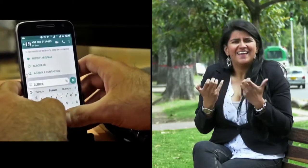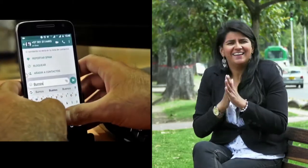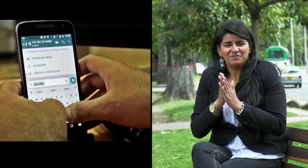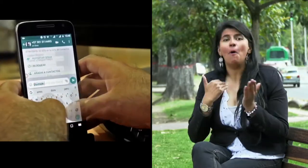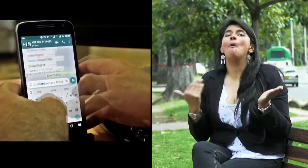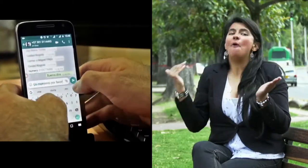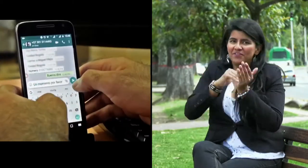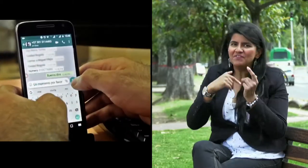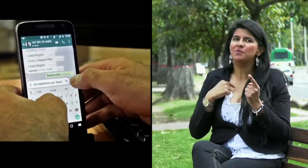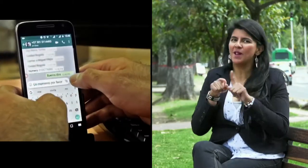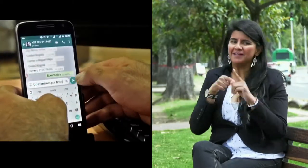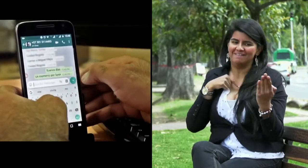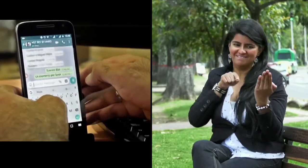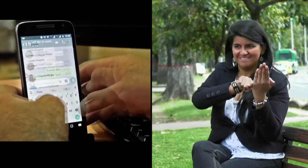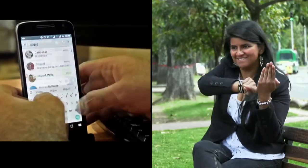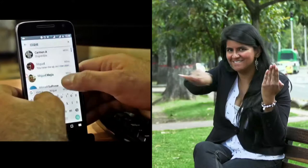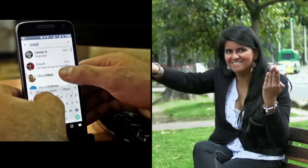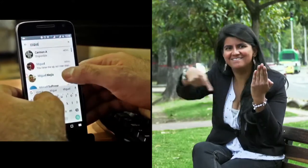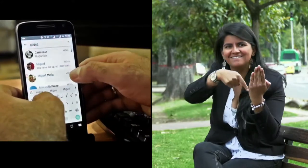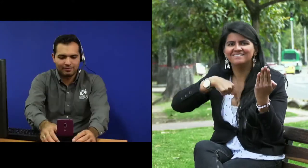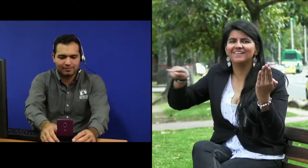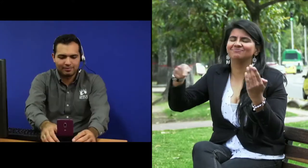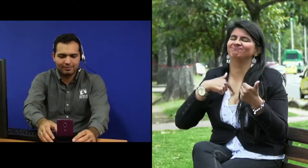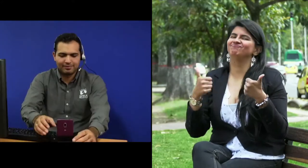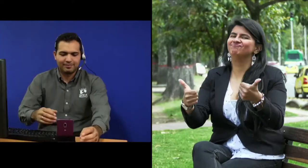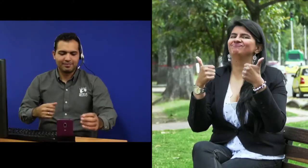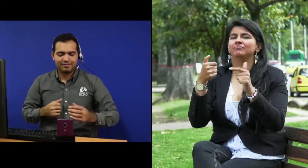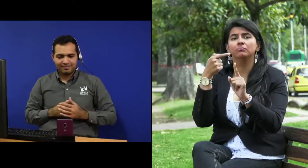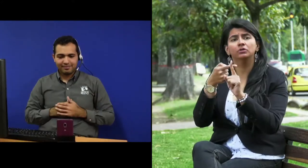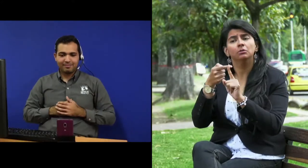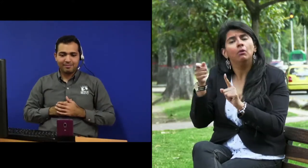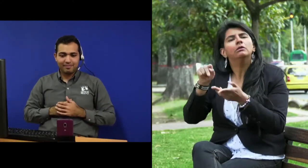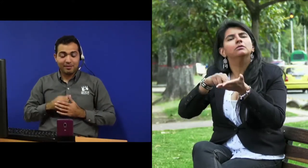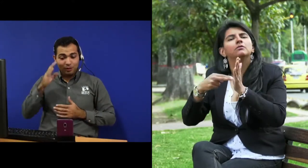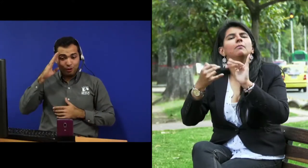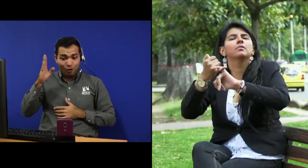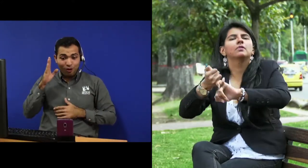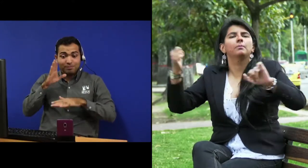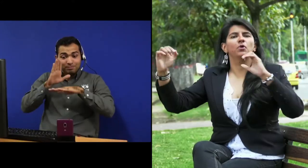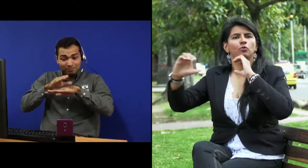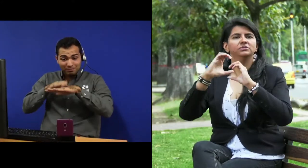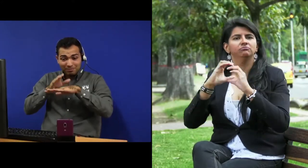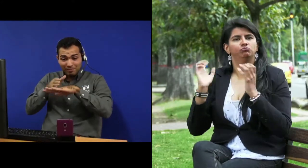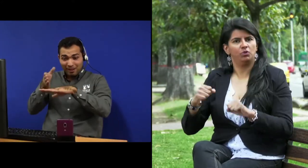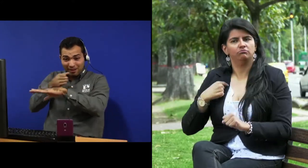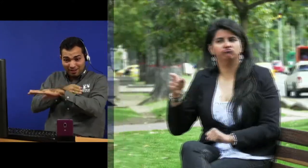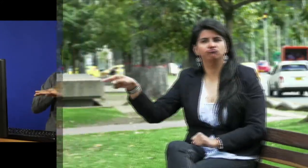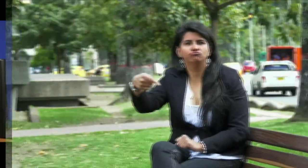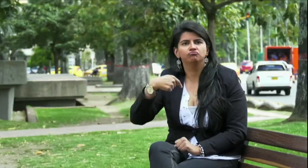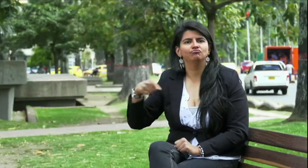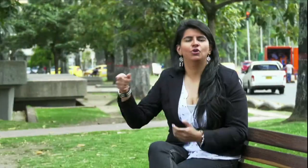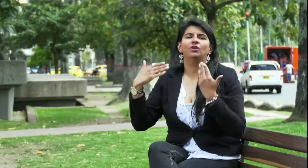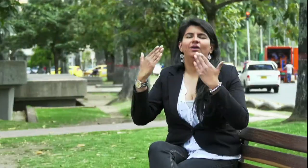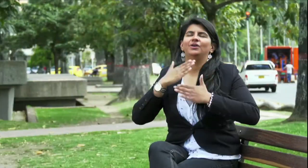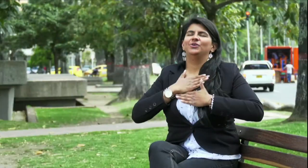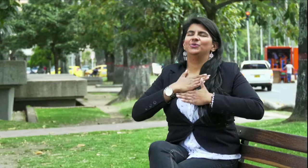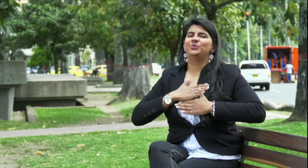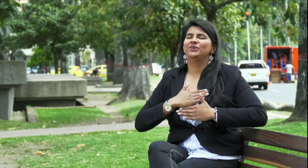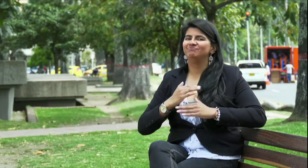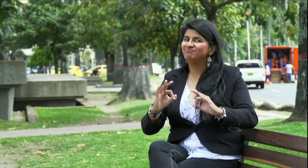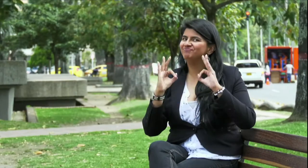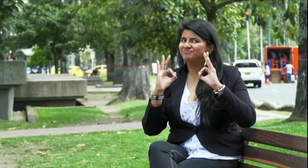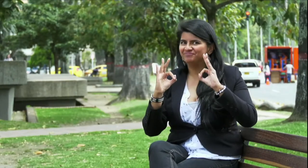como me llegó por primera vez este mensaje. mí me emocionó bastante tener la oportunidad de acceder a este servicio ya que es algo positivo, lo cual permite